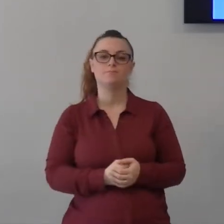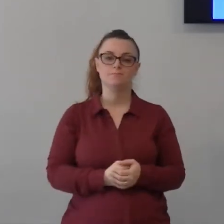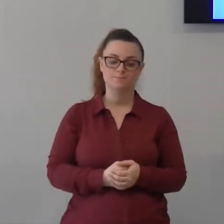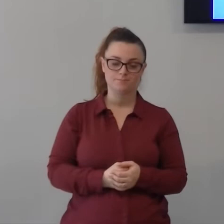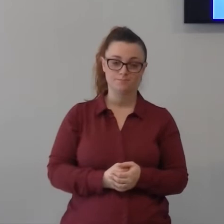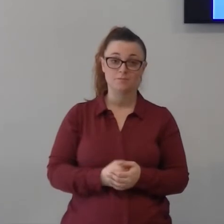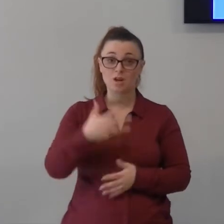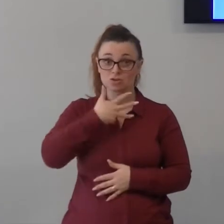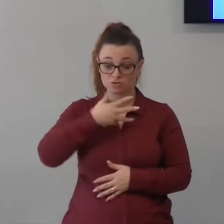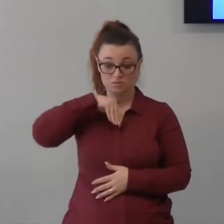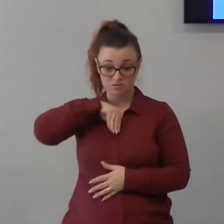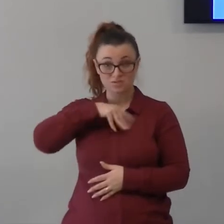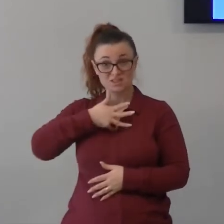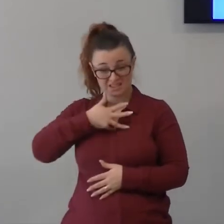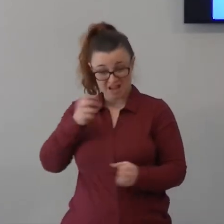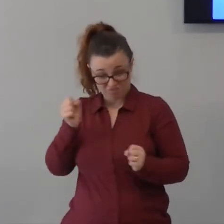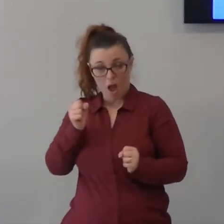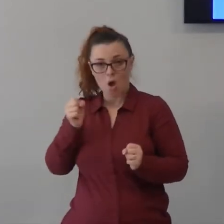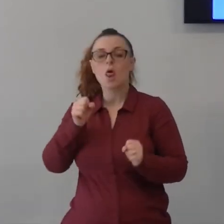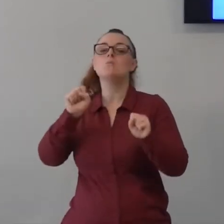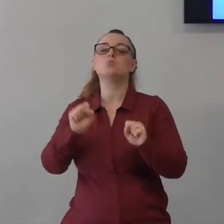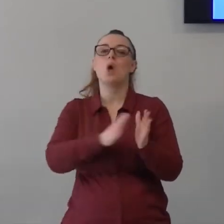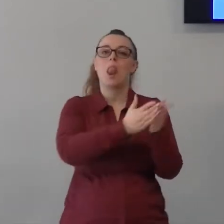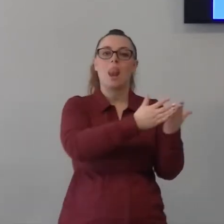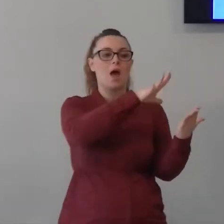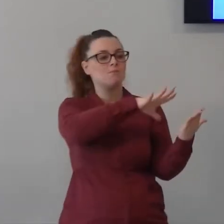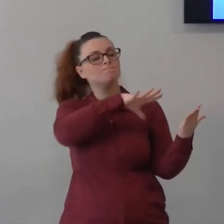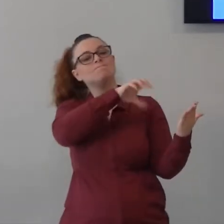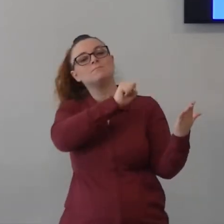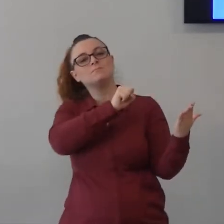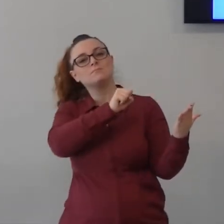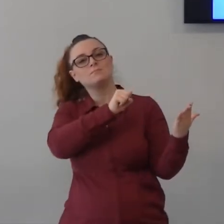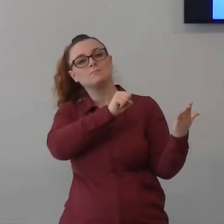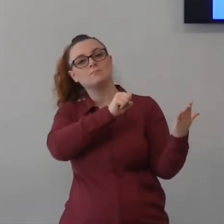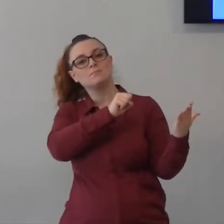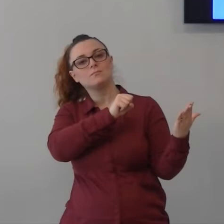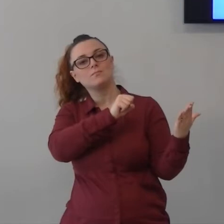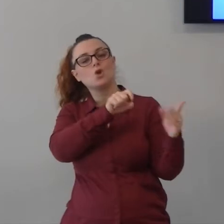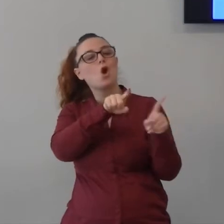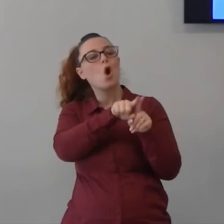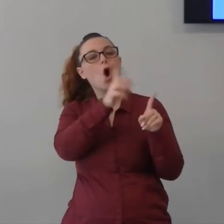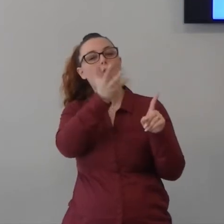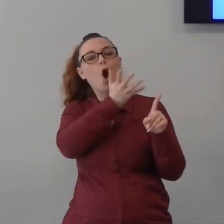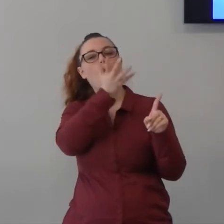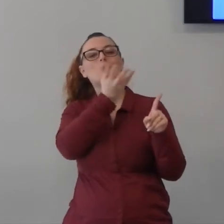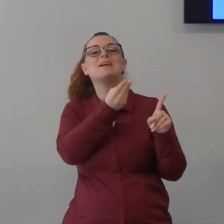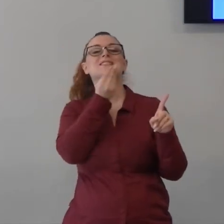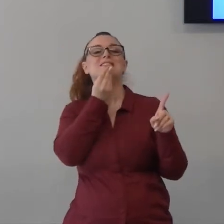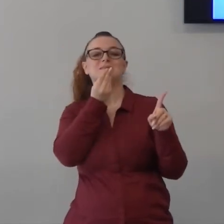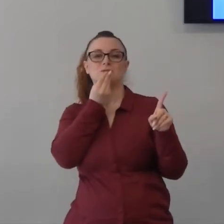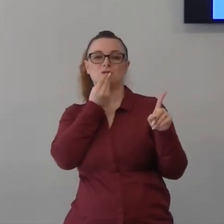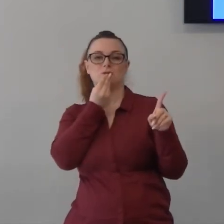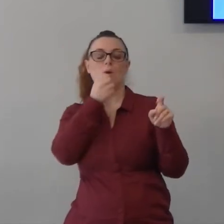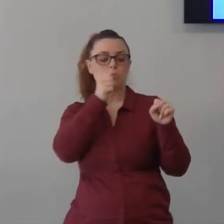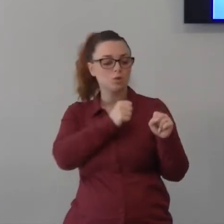leggi la Bibbia nutriti della Bibbia assapora la mitica dentro memorizza la Bibbia